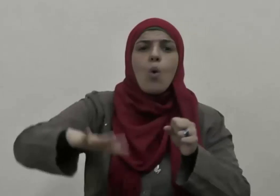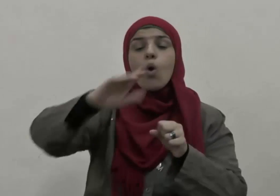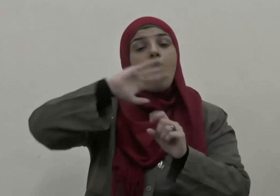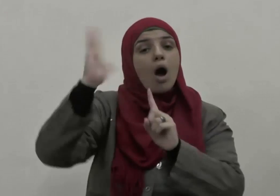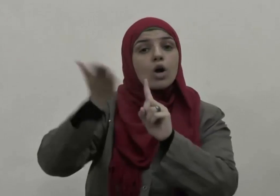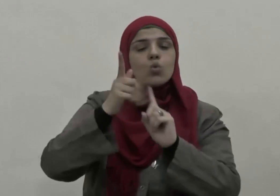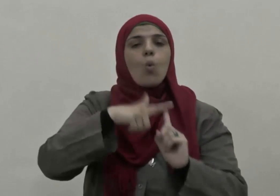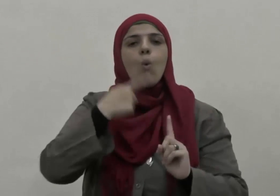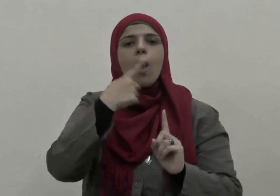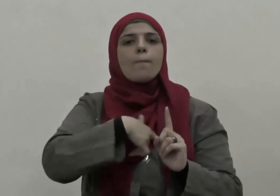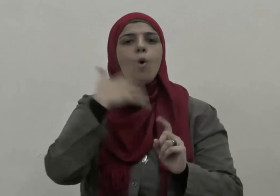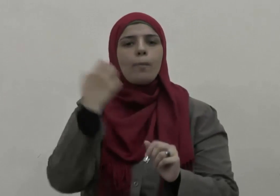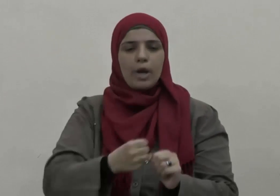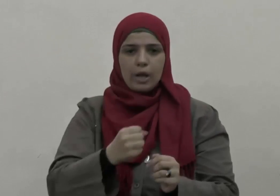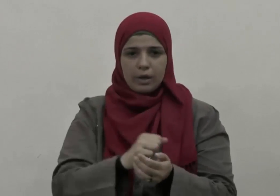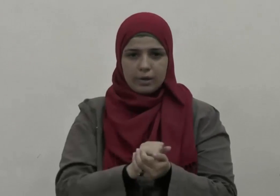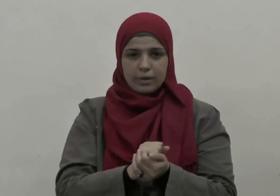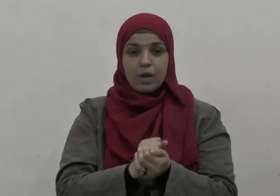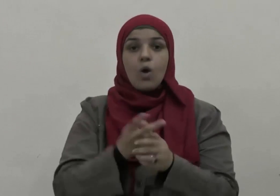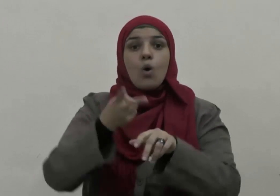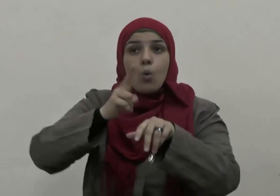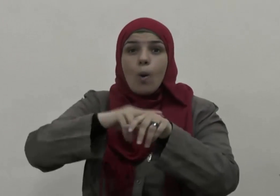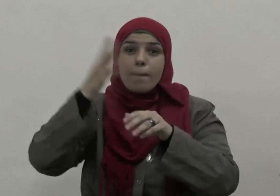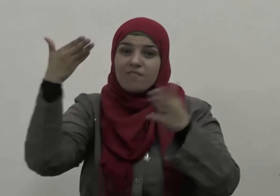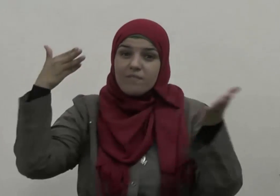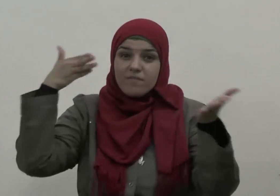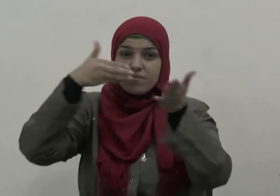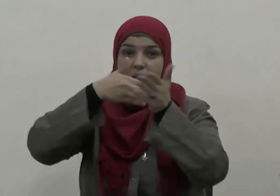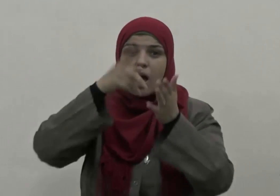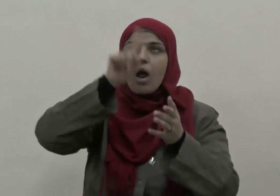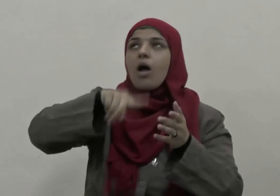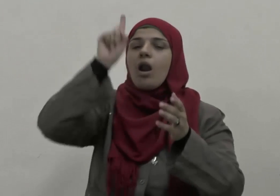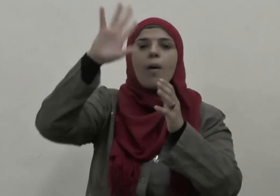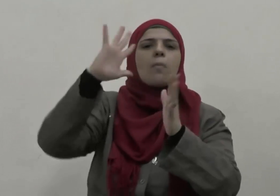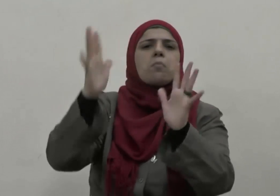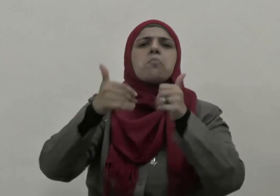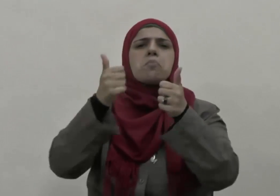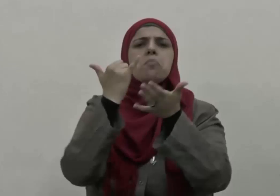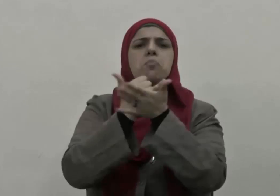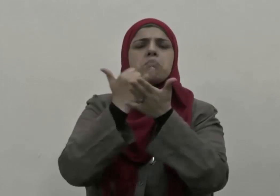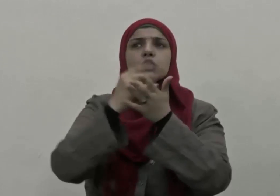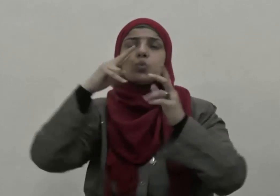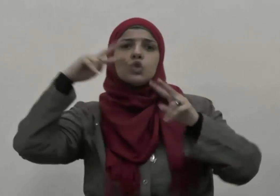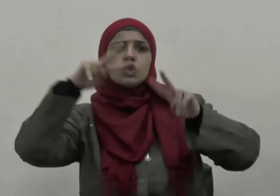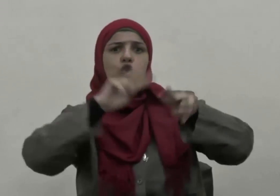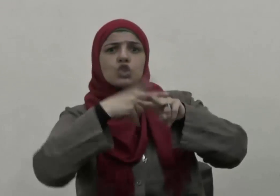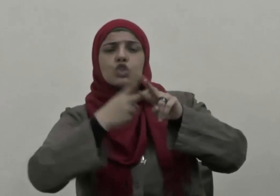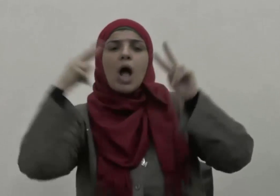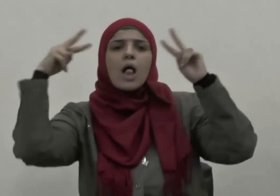ورسوله والمؤمنون وستردون إلى عالم الغيب والشهادة